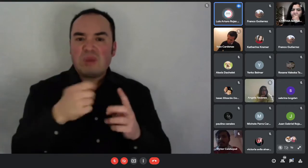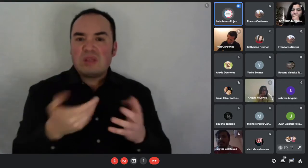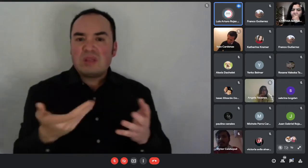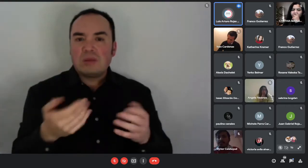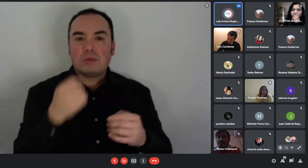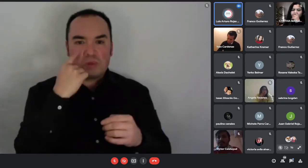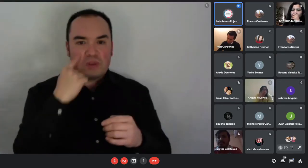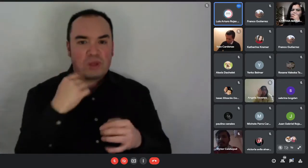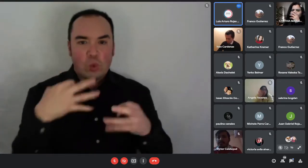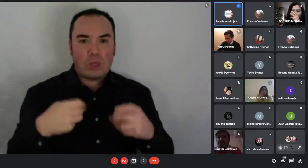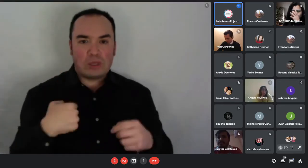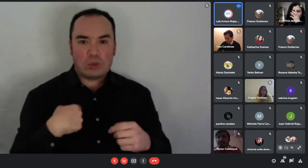El programa